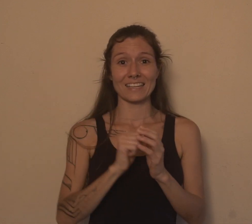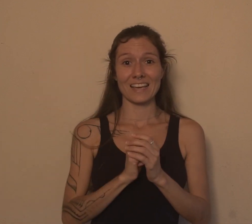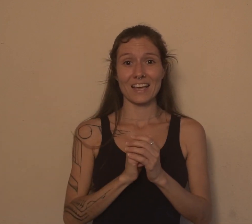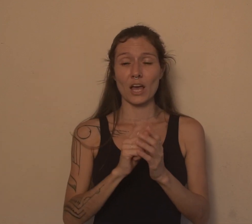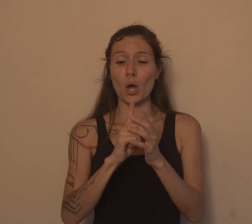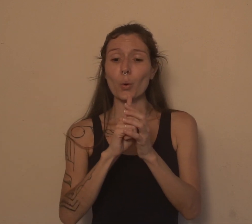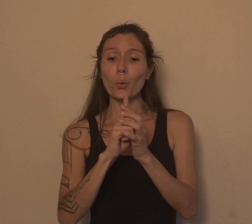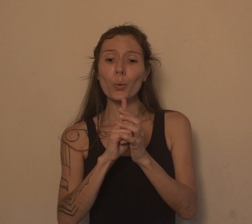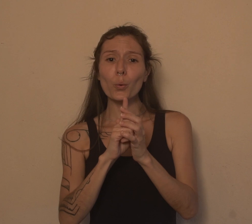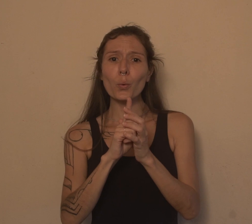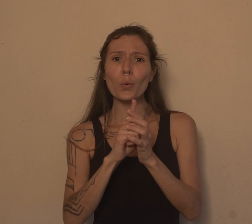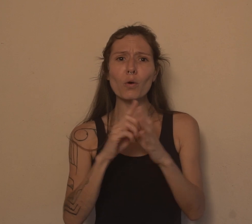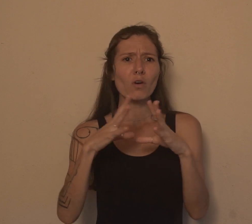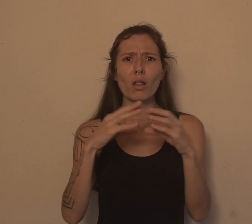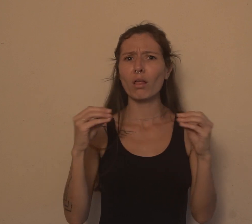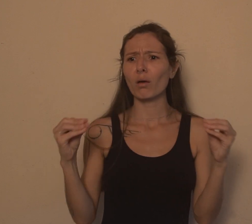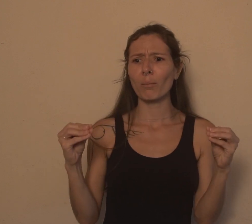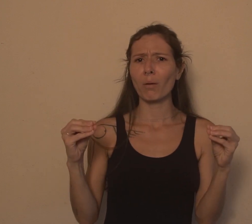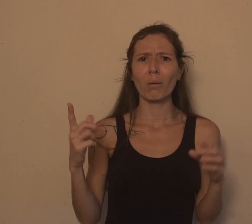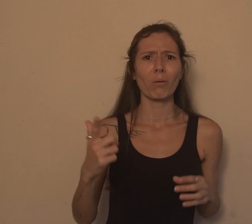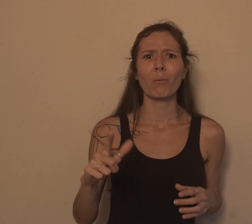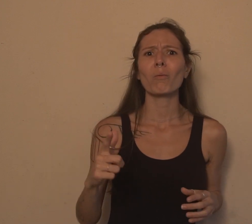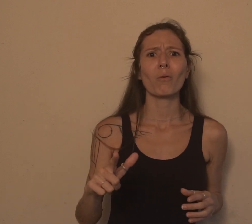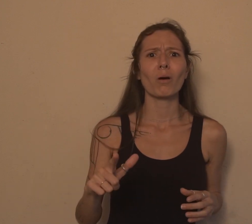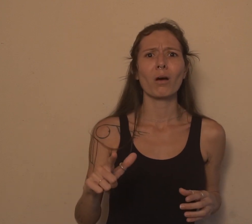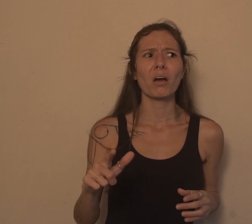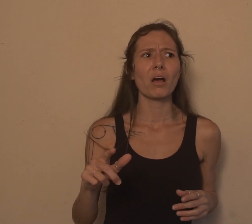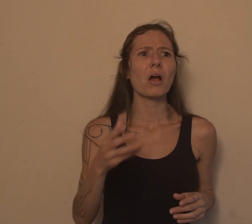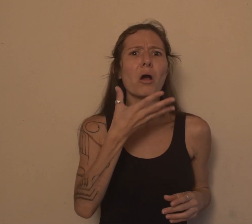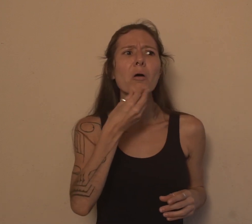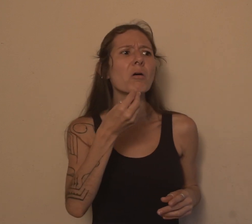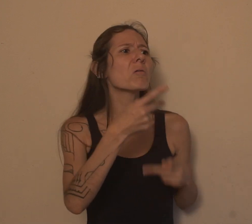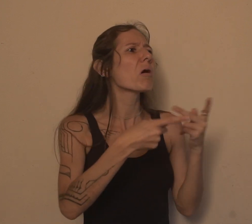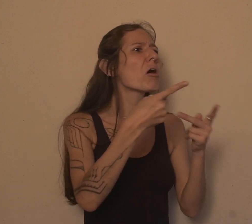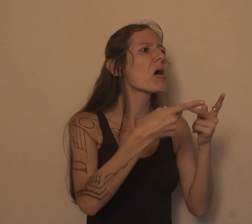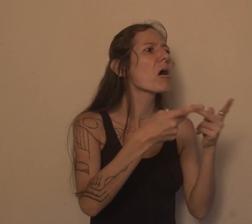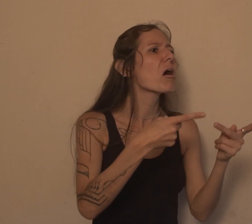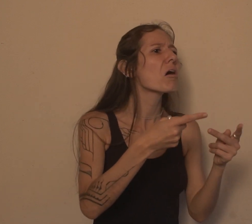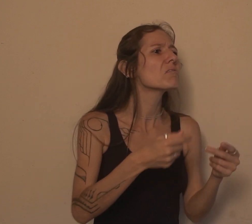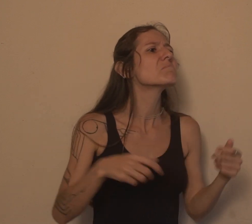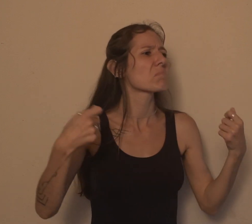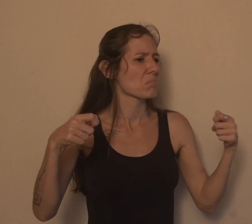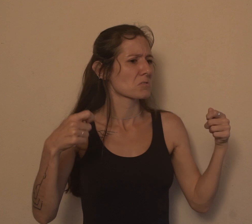vela, uma fita faltando no altar. E eu já até coloquei essa fita azul, que representa o céu.